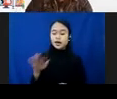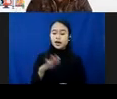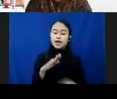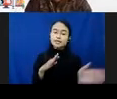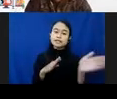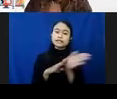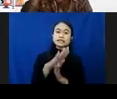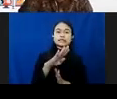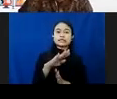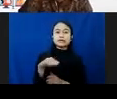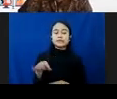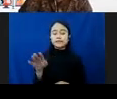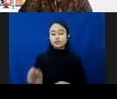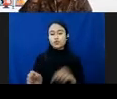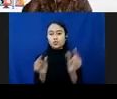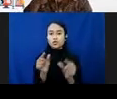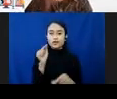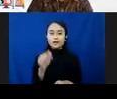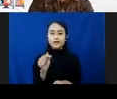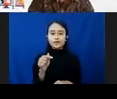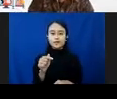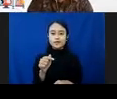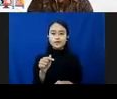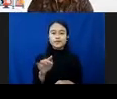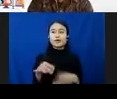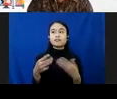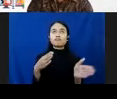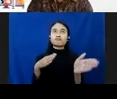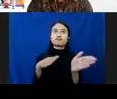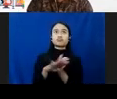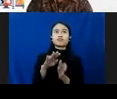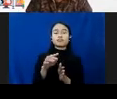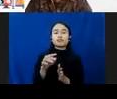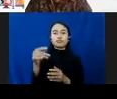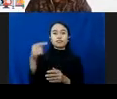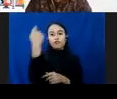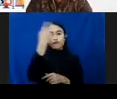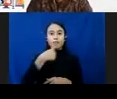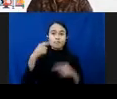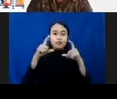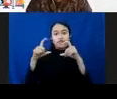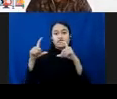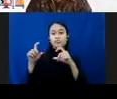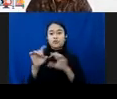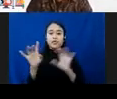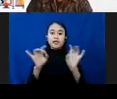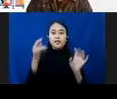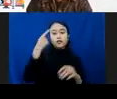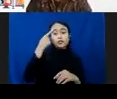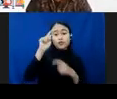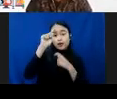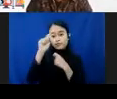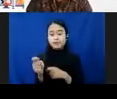sebuah apesiasi terhadap dirinya. Gambar-gambar yang dalam